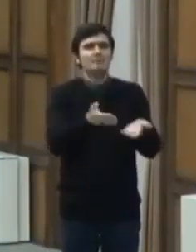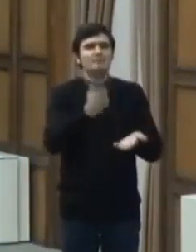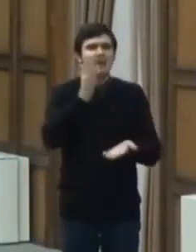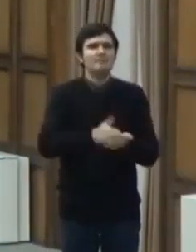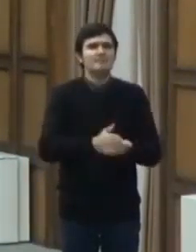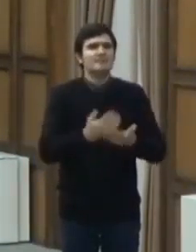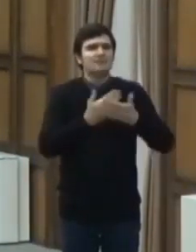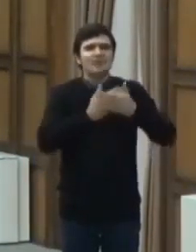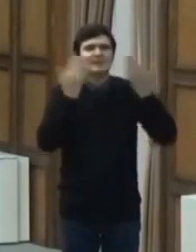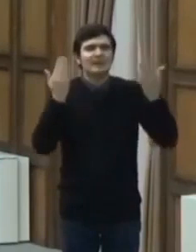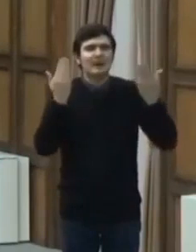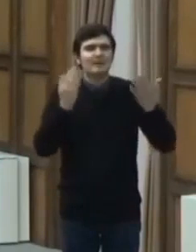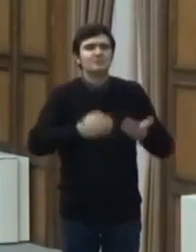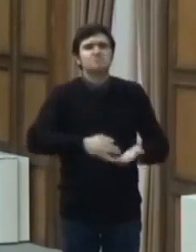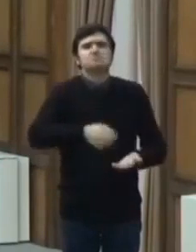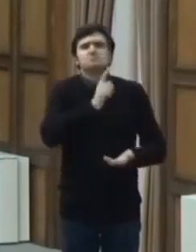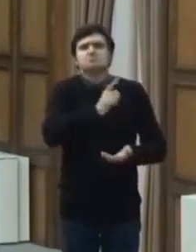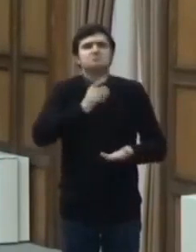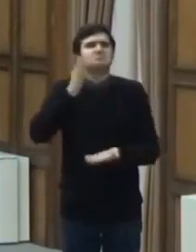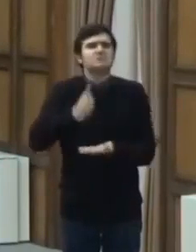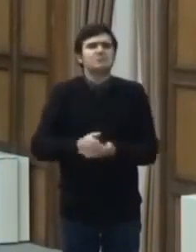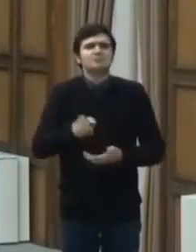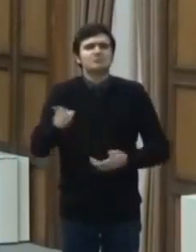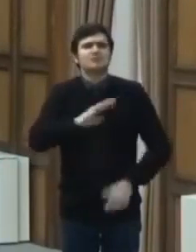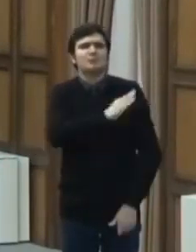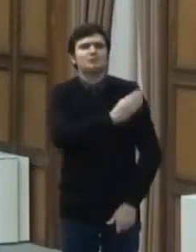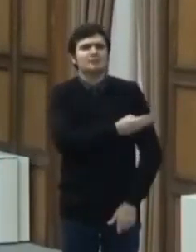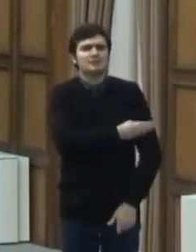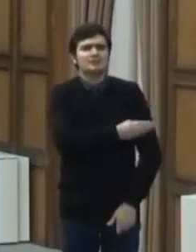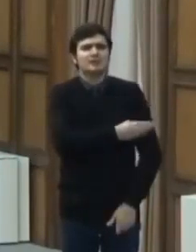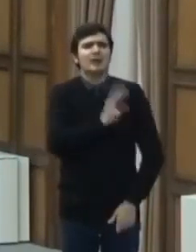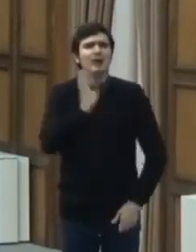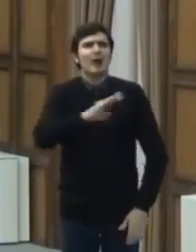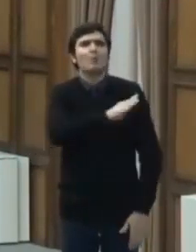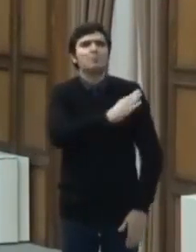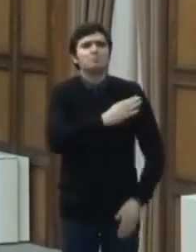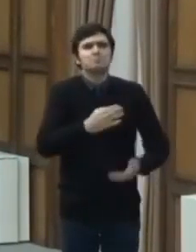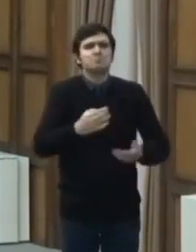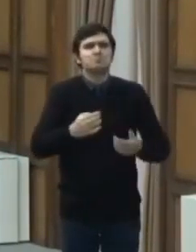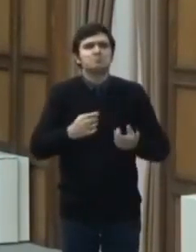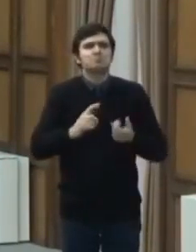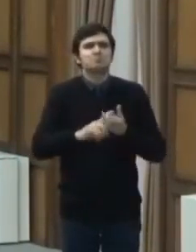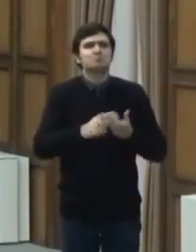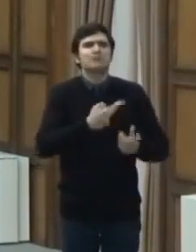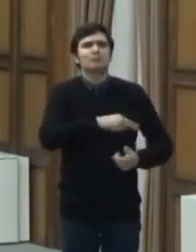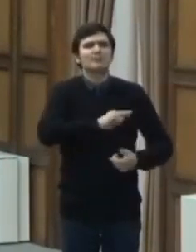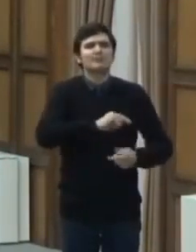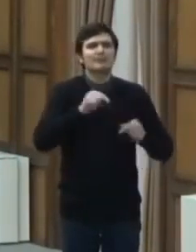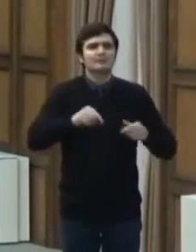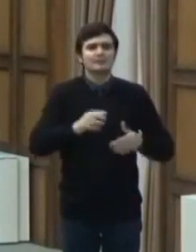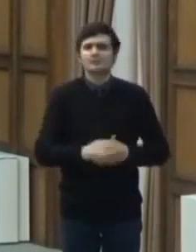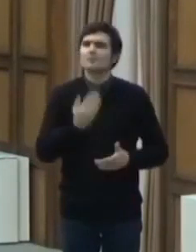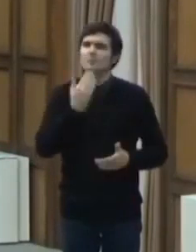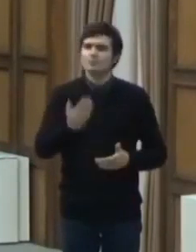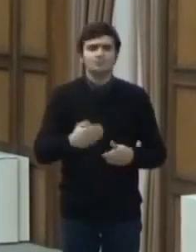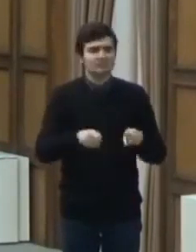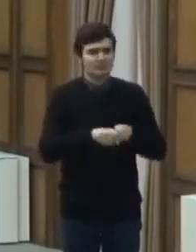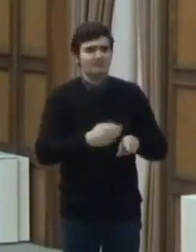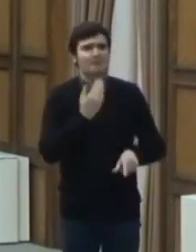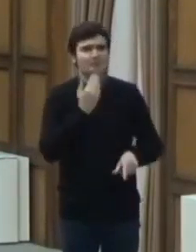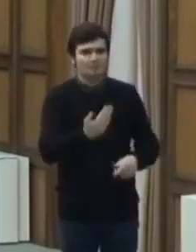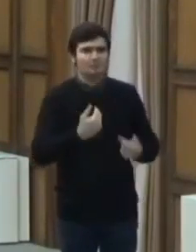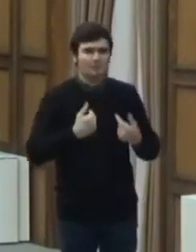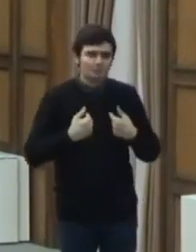de către autoritățile competente în acest sens. Mulțumesc! Mulțumesc și eu! Așa cum am